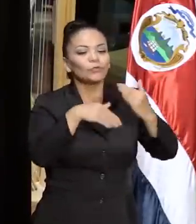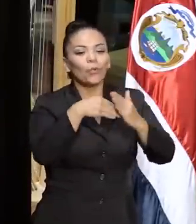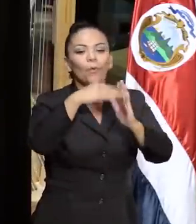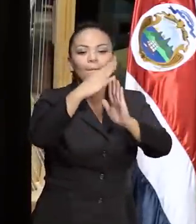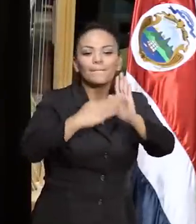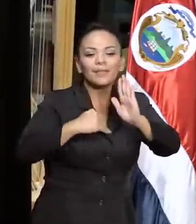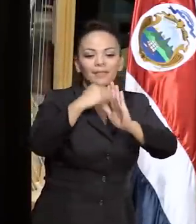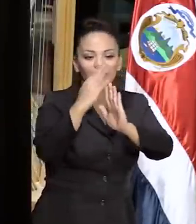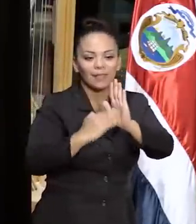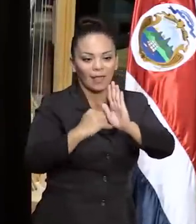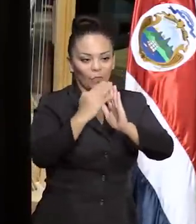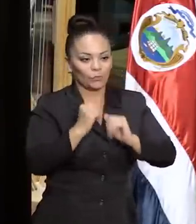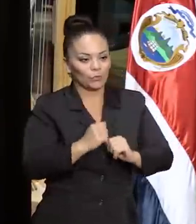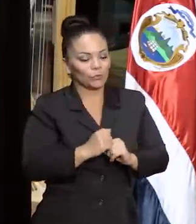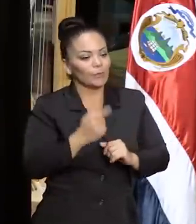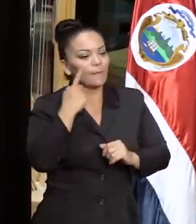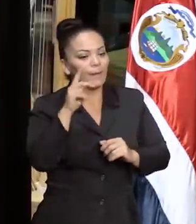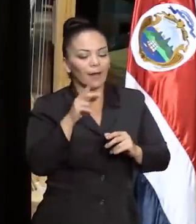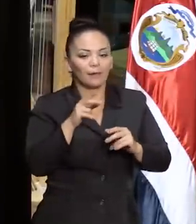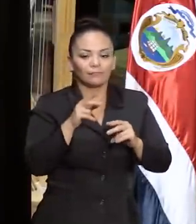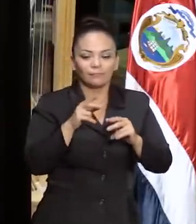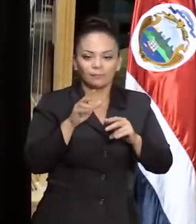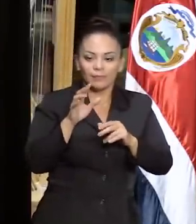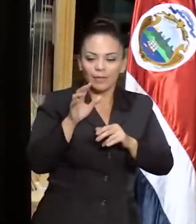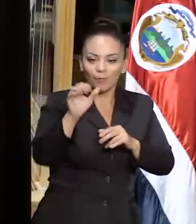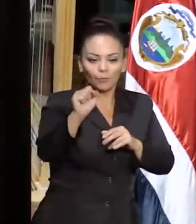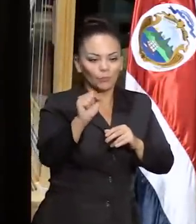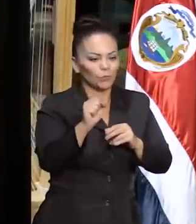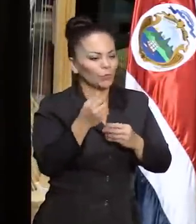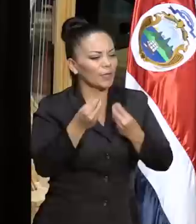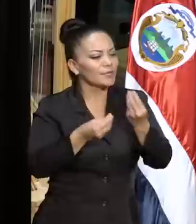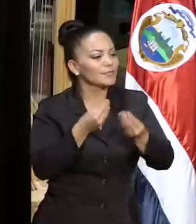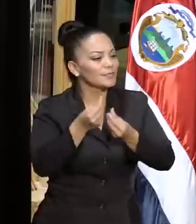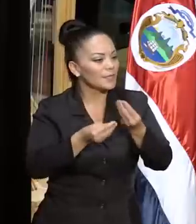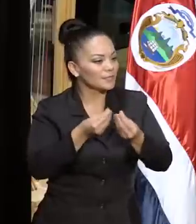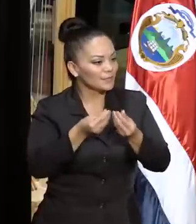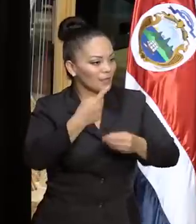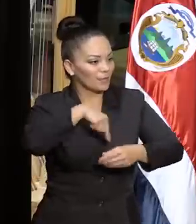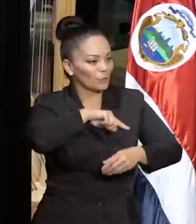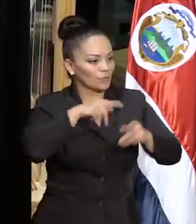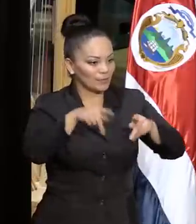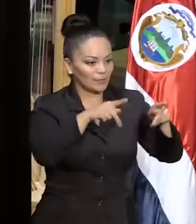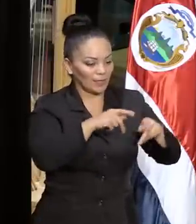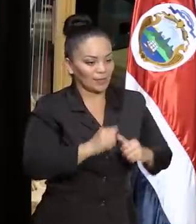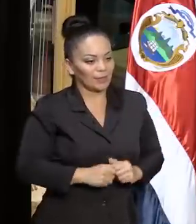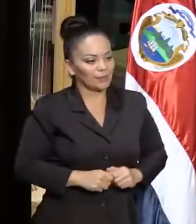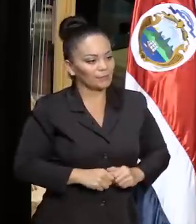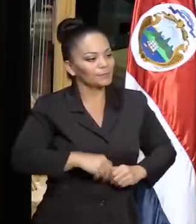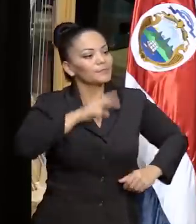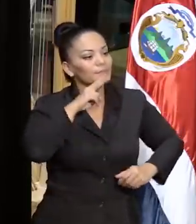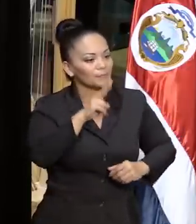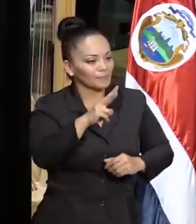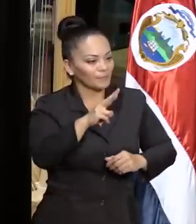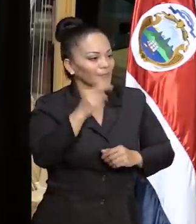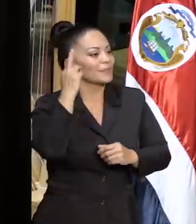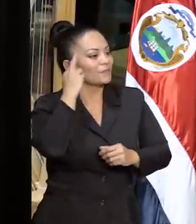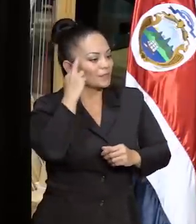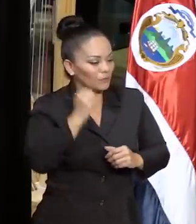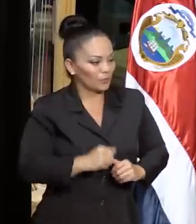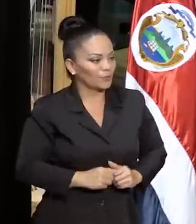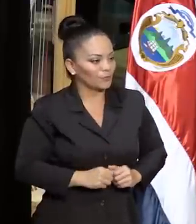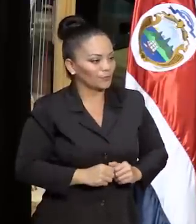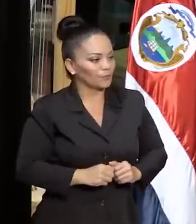pintados para capturar la esencia de nuestra gente, la verdadera razón